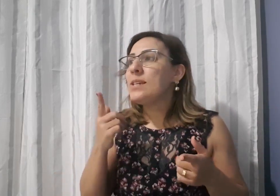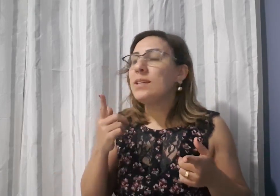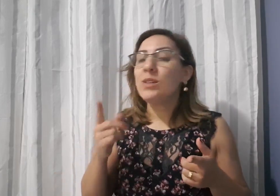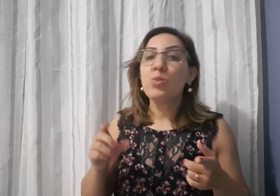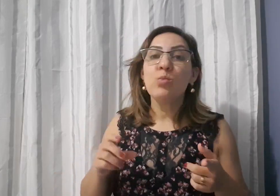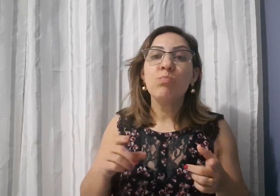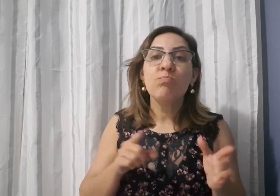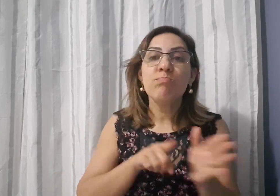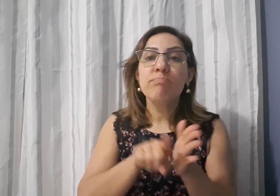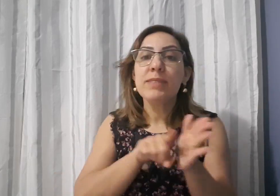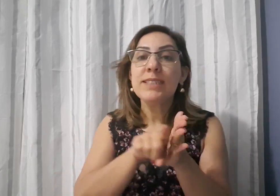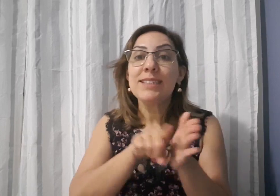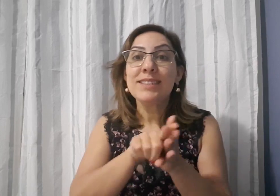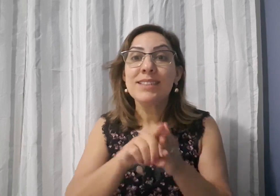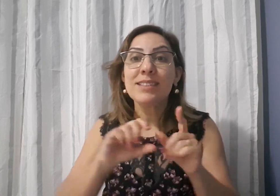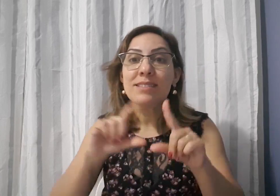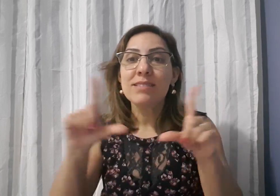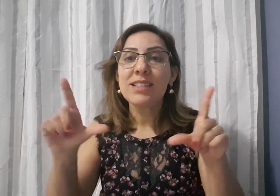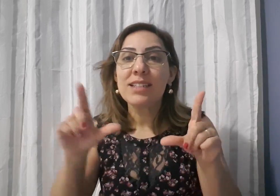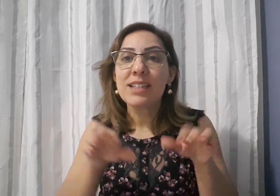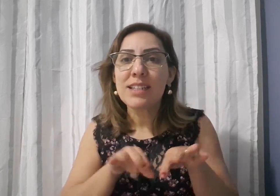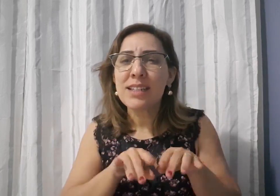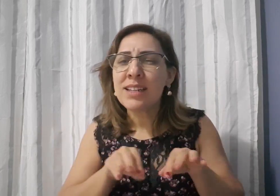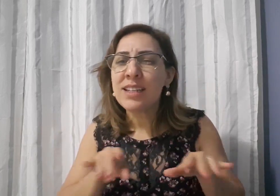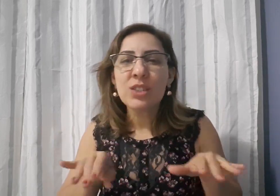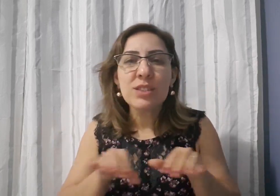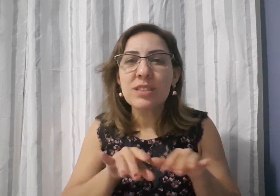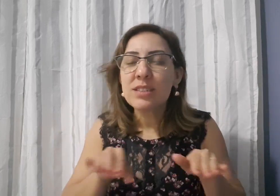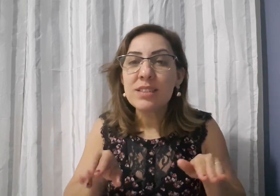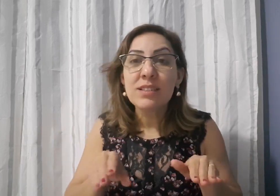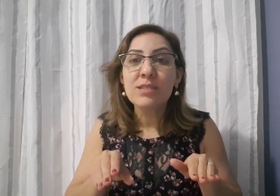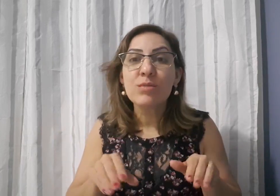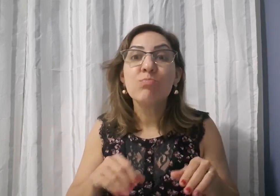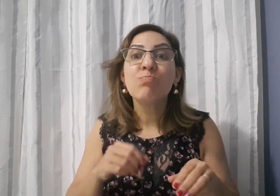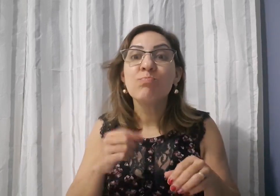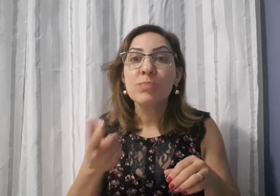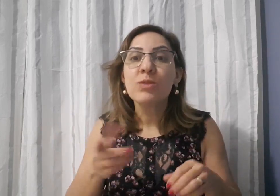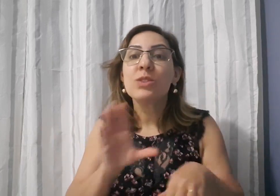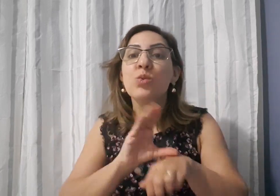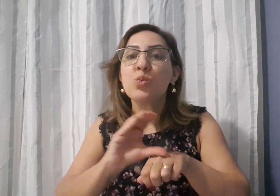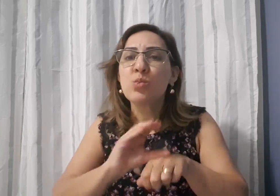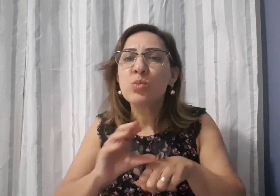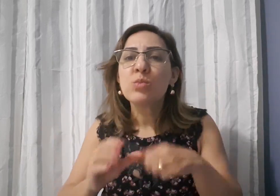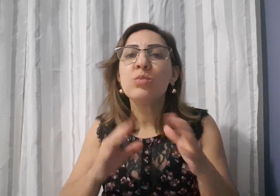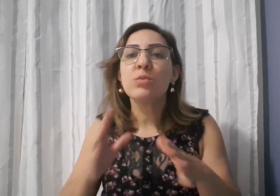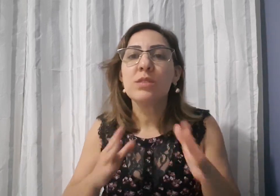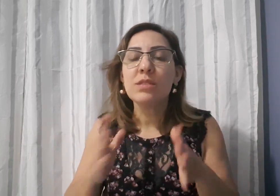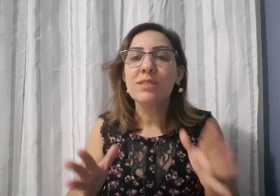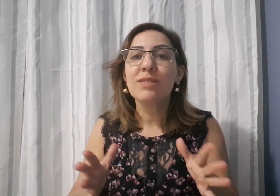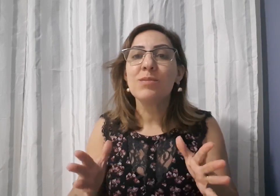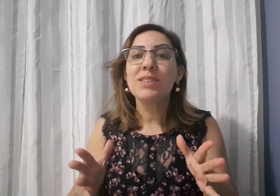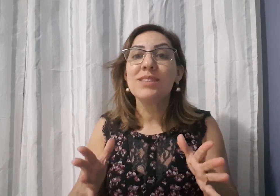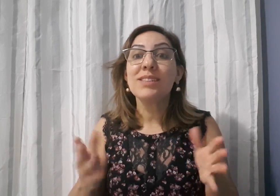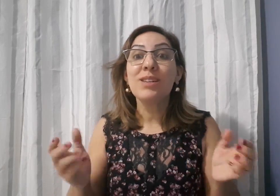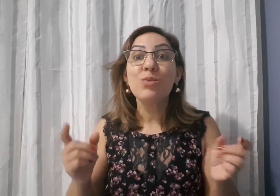Eu comecei a pesquisar na internet a partir dessas minhas dificuldades com a Libras Até que eu encontrei